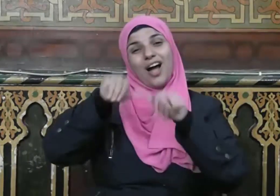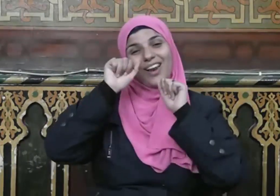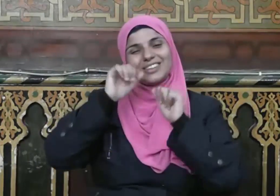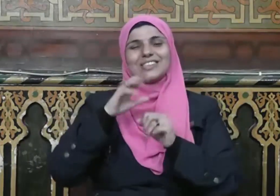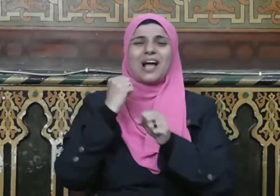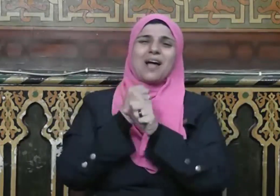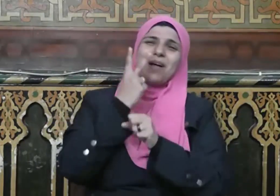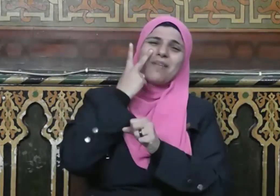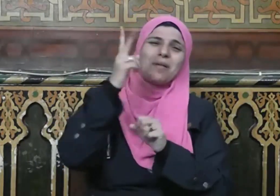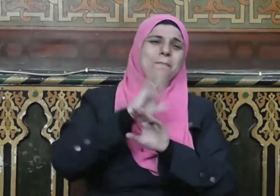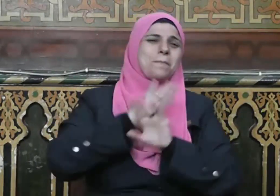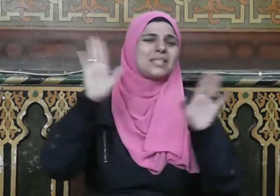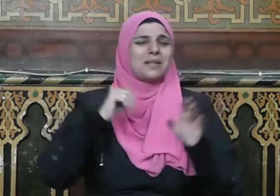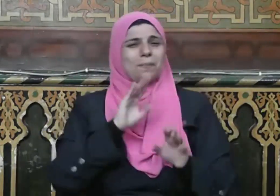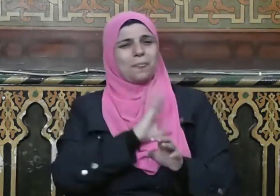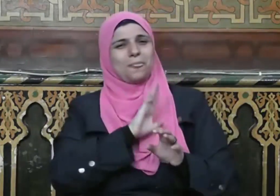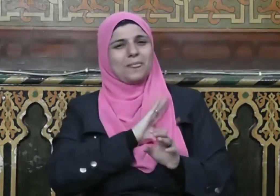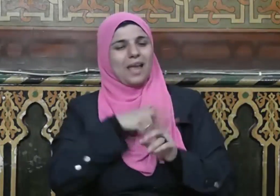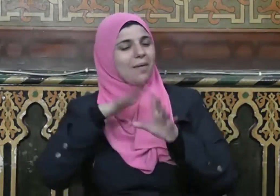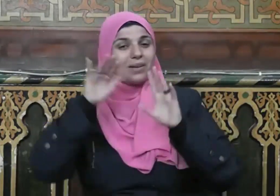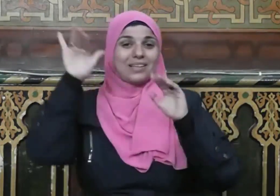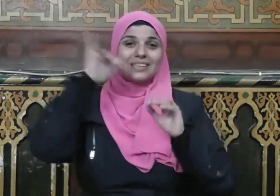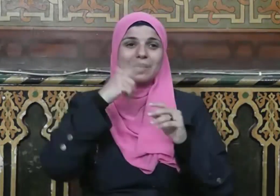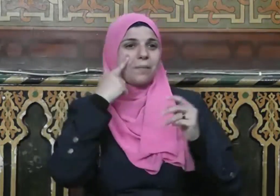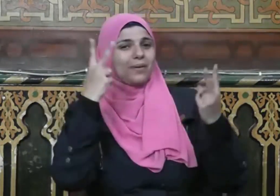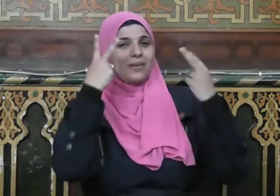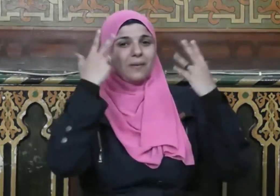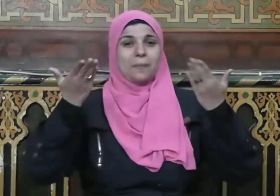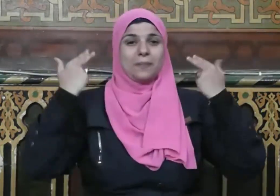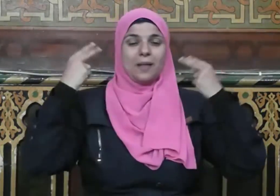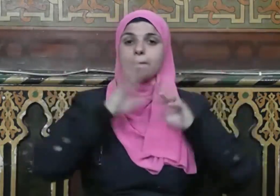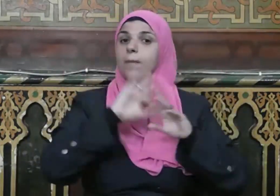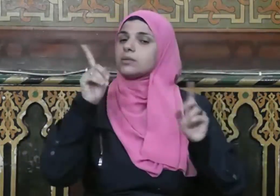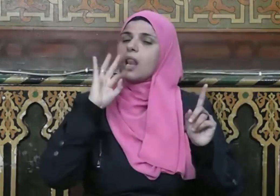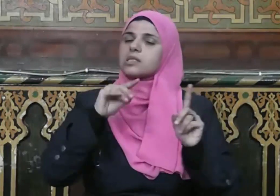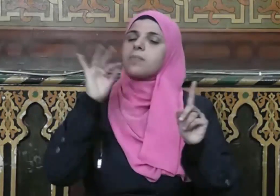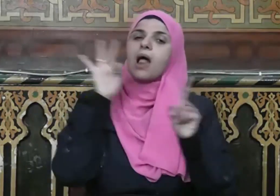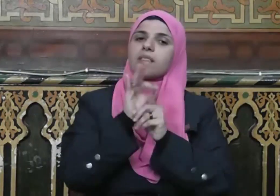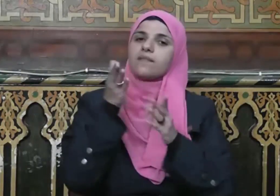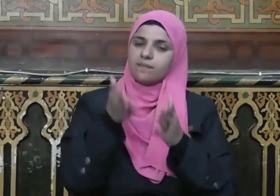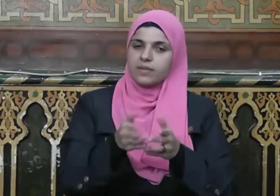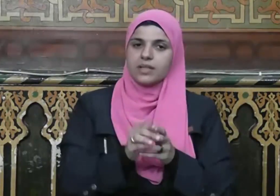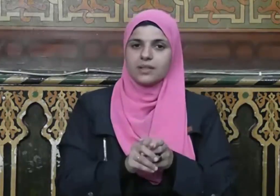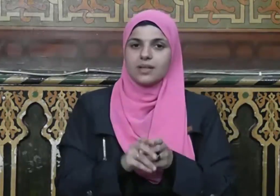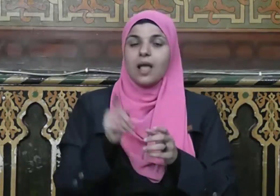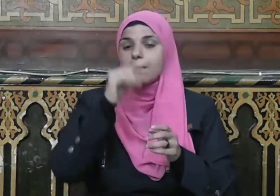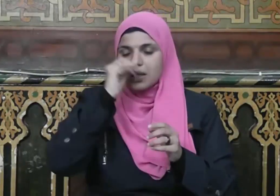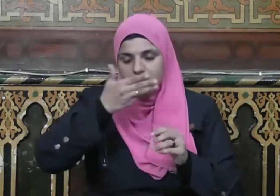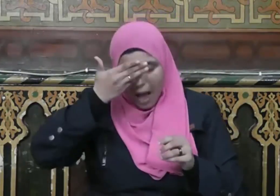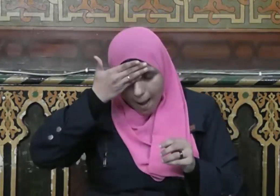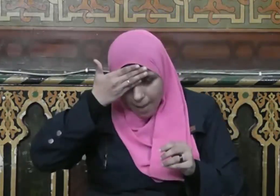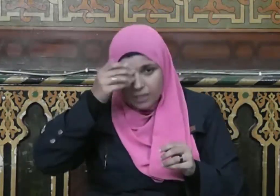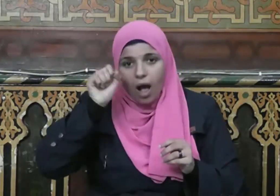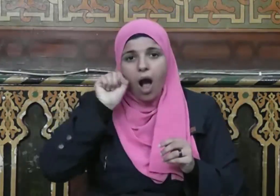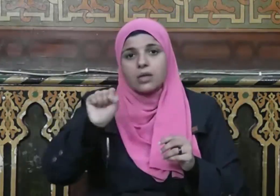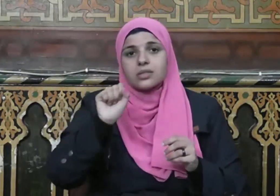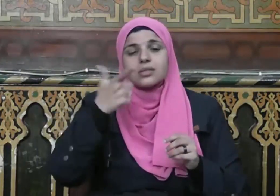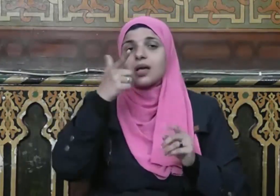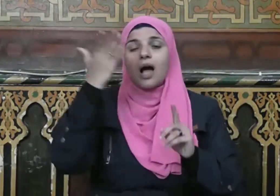جوفاء تؤدى دون غاية أو هدف بل هو عبادة شرعت